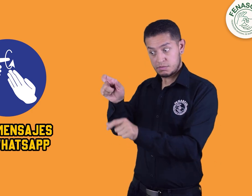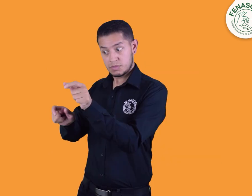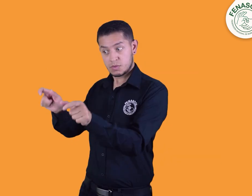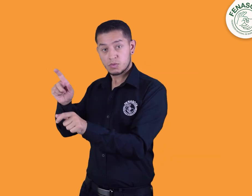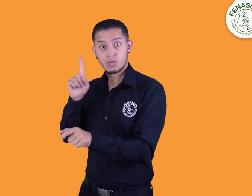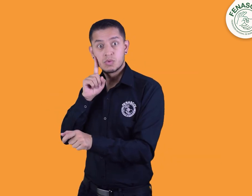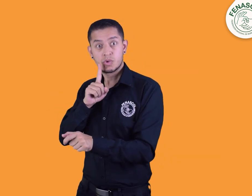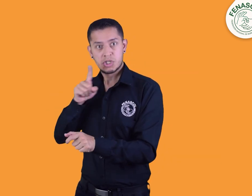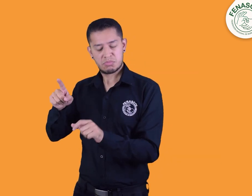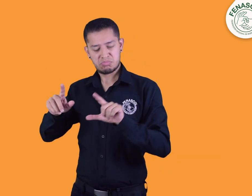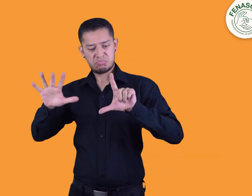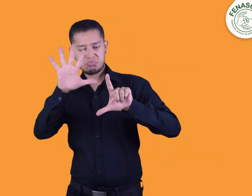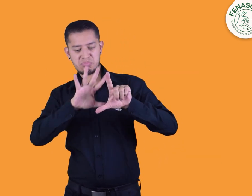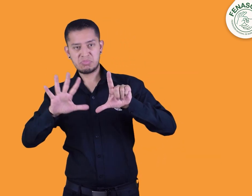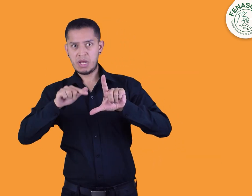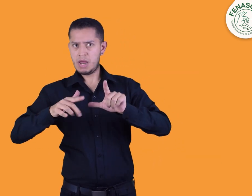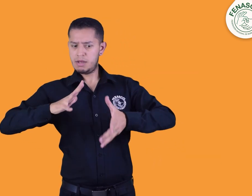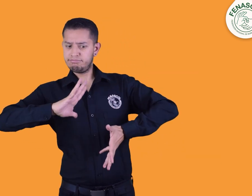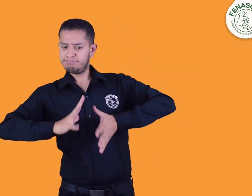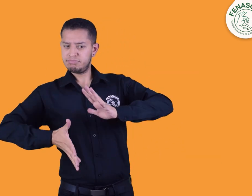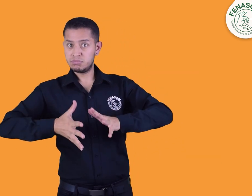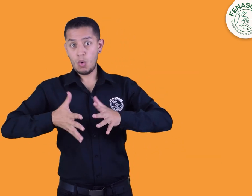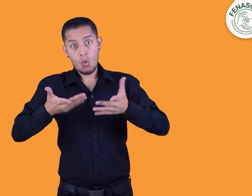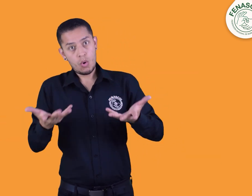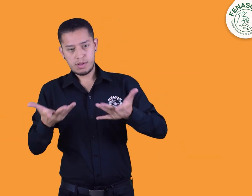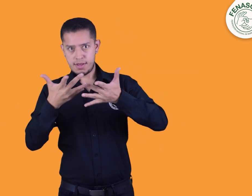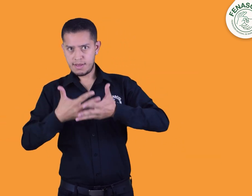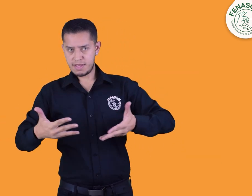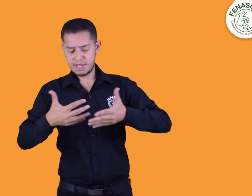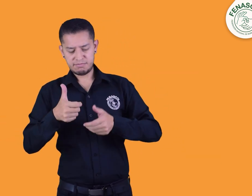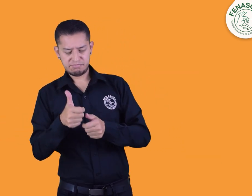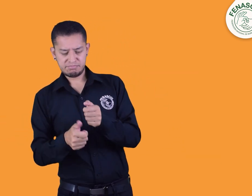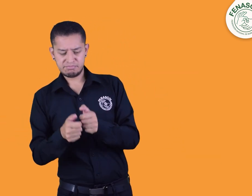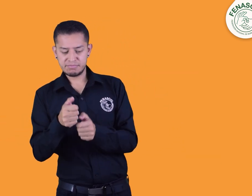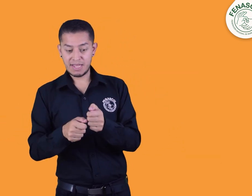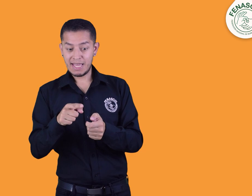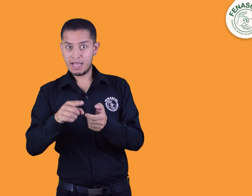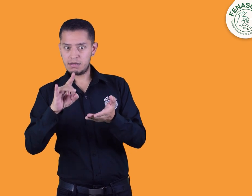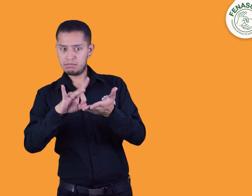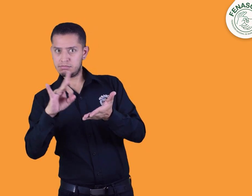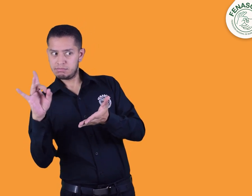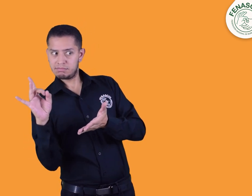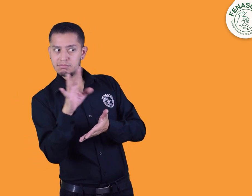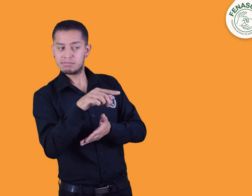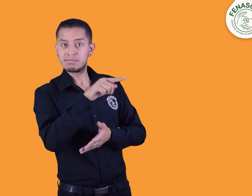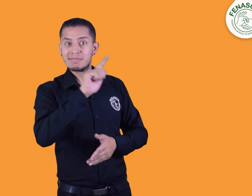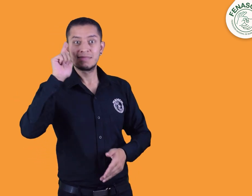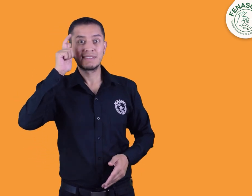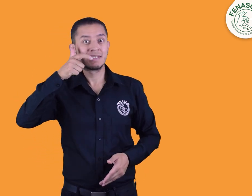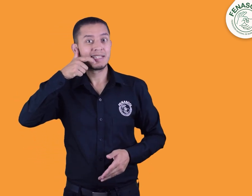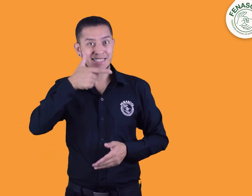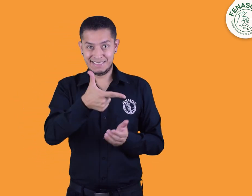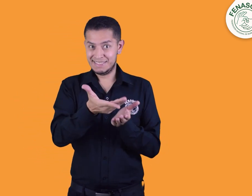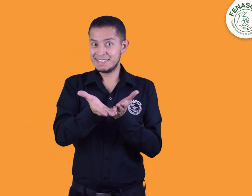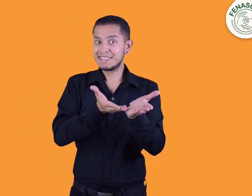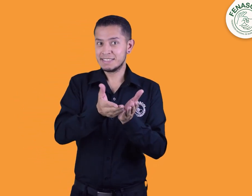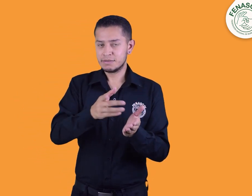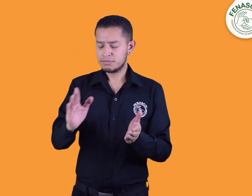en donde una persona sorda puede enviar un mensaje a una persona oyente por medio de un video o